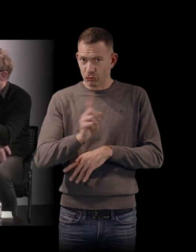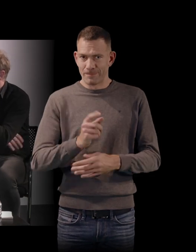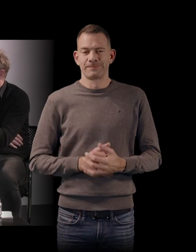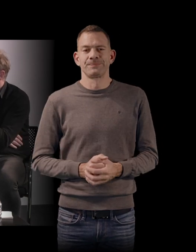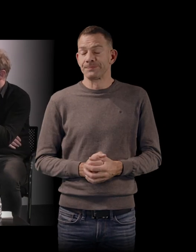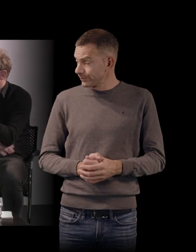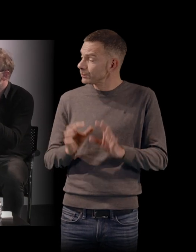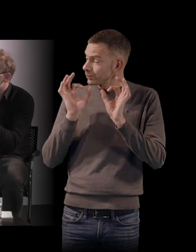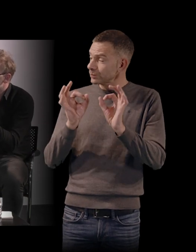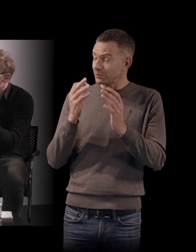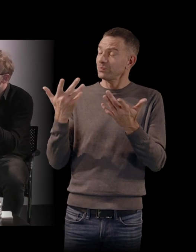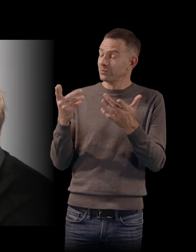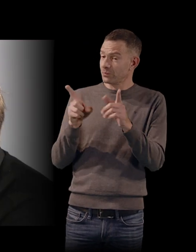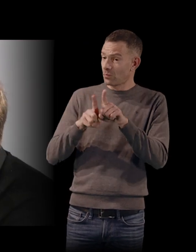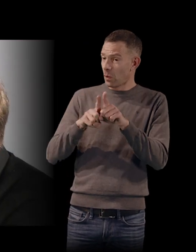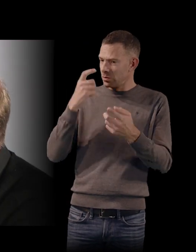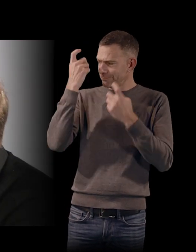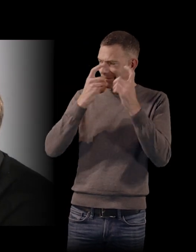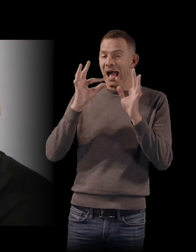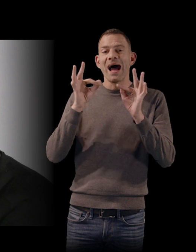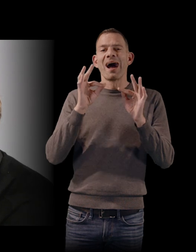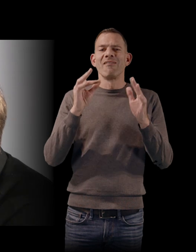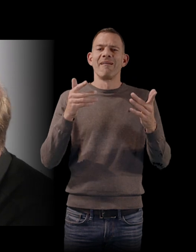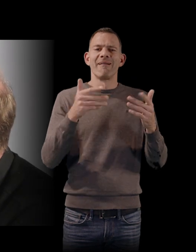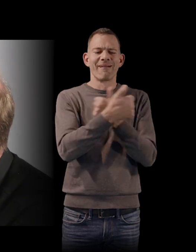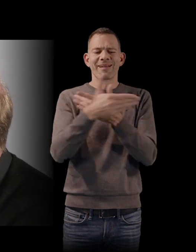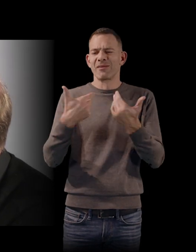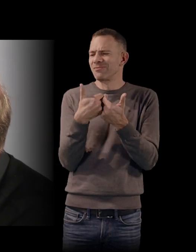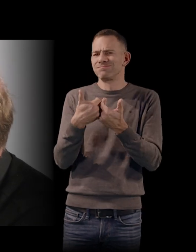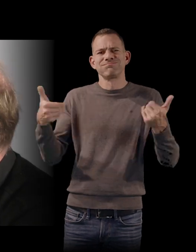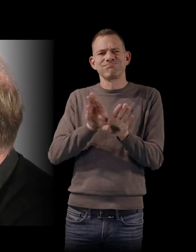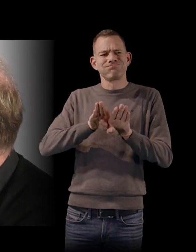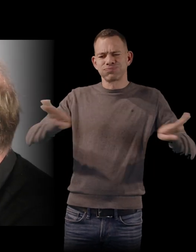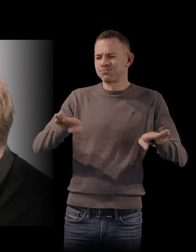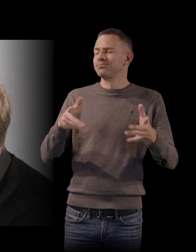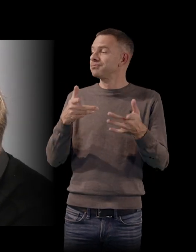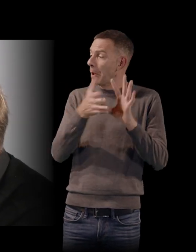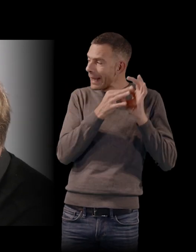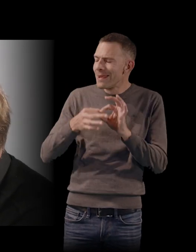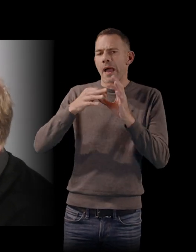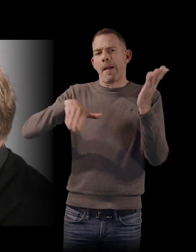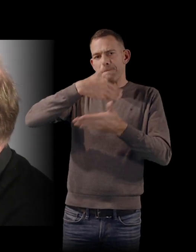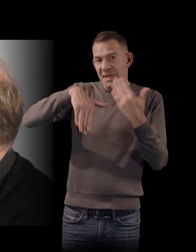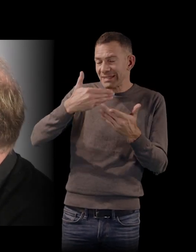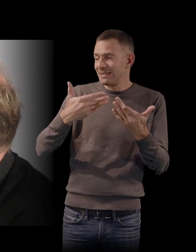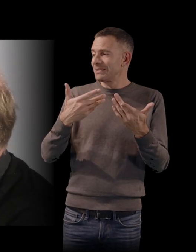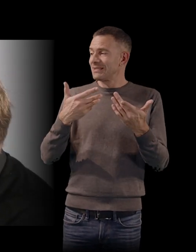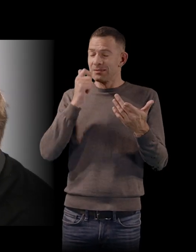réflexion aussi. Il y a cette question de ségrégation, ce rapport au métissage. Et il y a aussi quelque chose qui ressort dans le livre, notamment